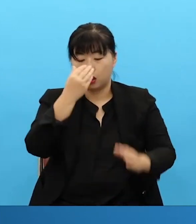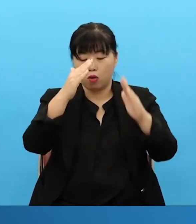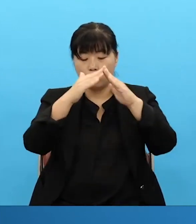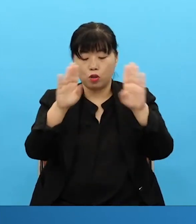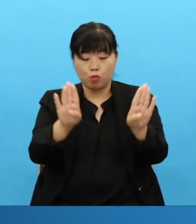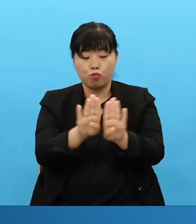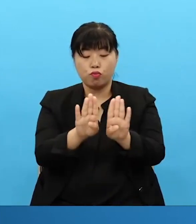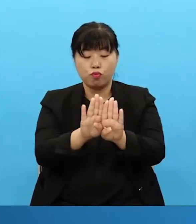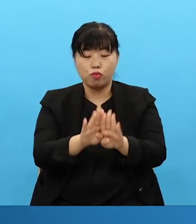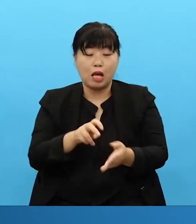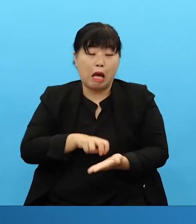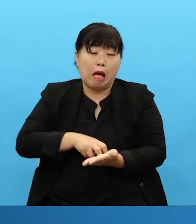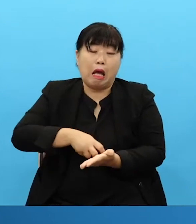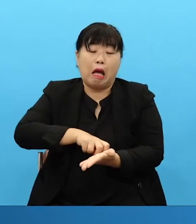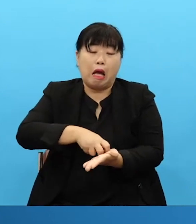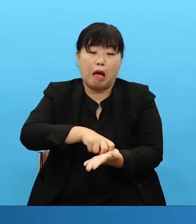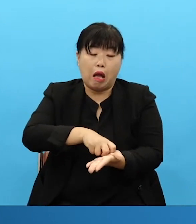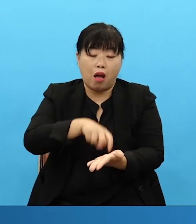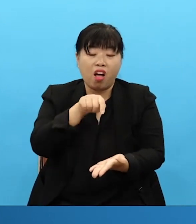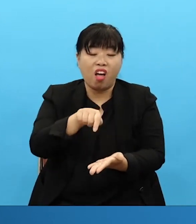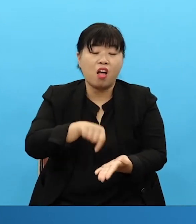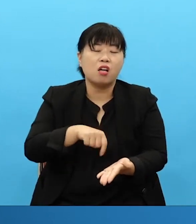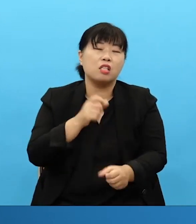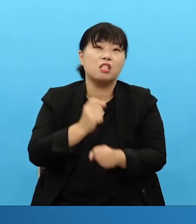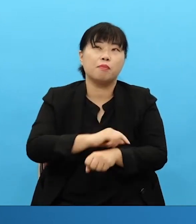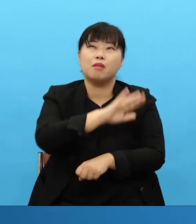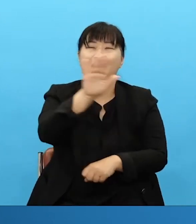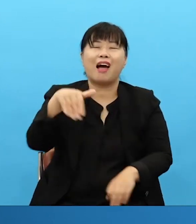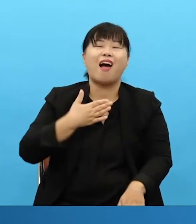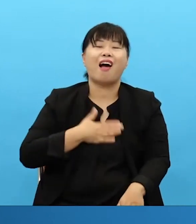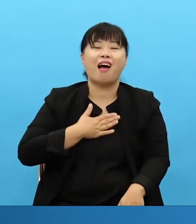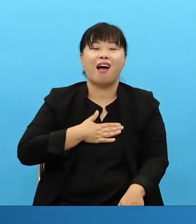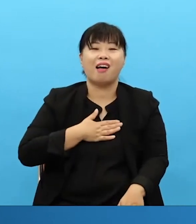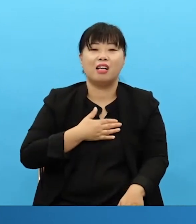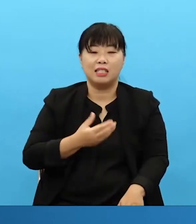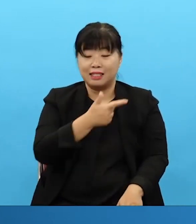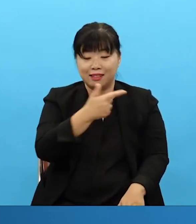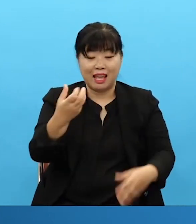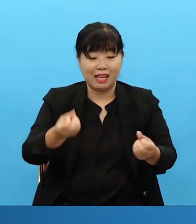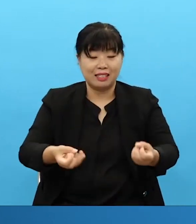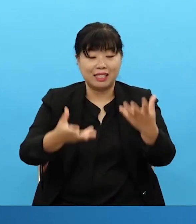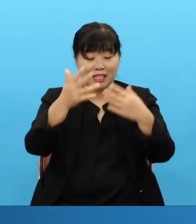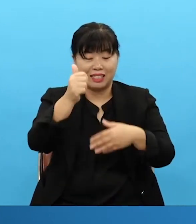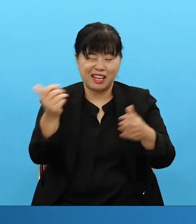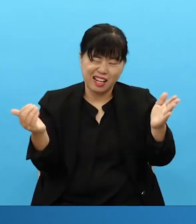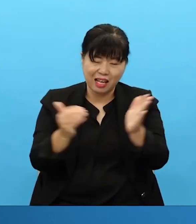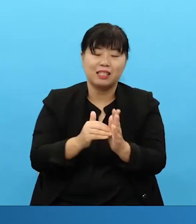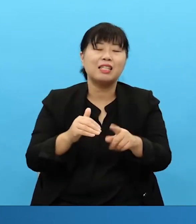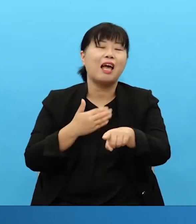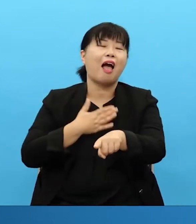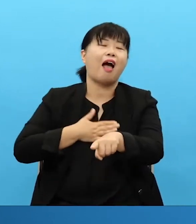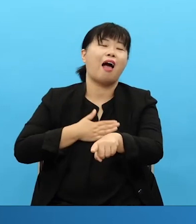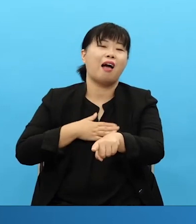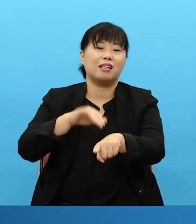항상 미문에 있었기 때문에 대제사상도 알아요. 물론 서기관 다 알아요.